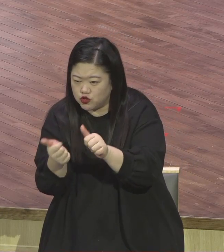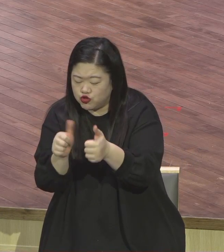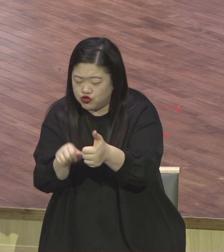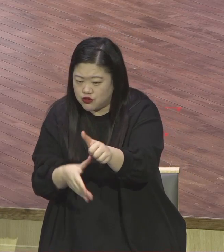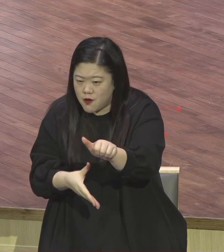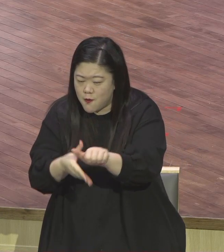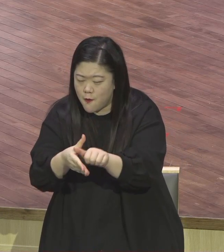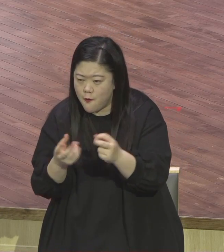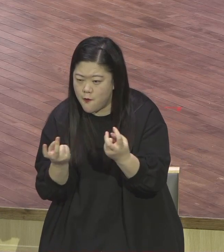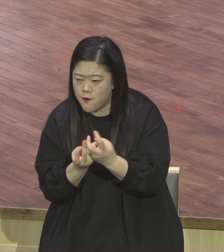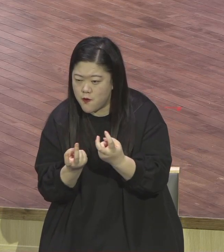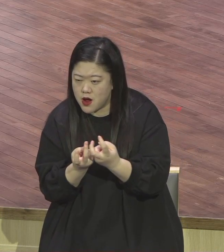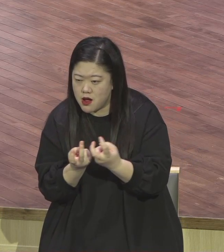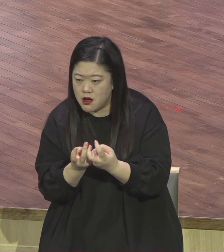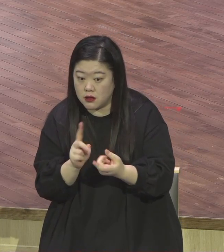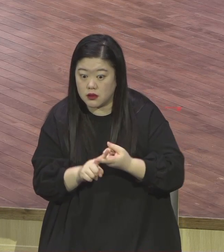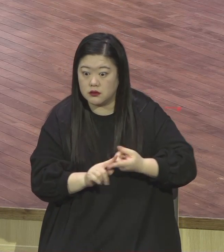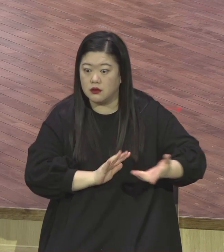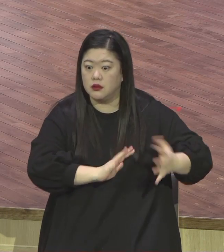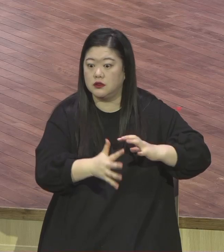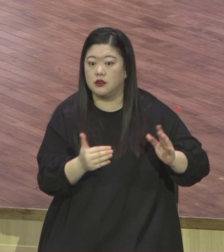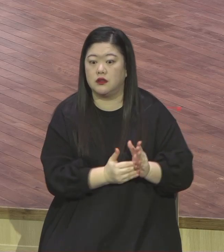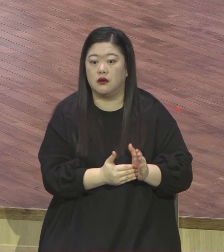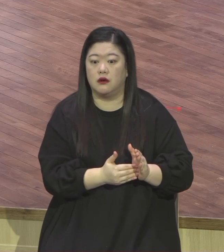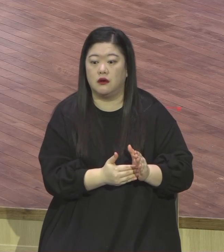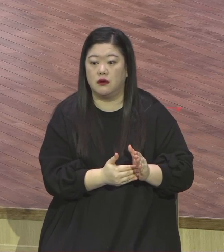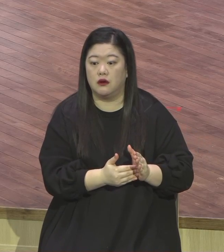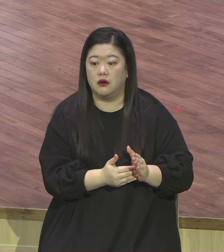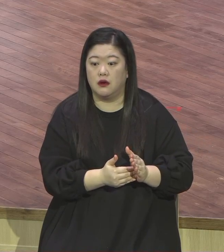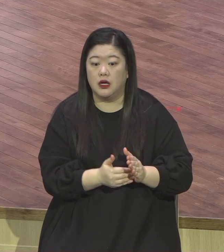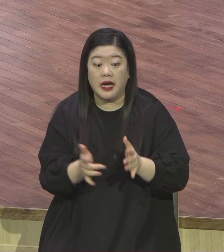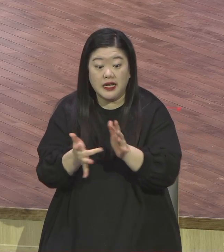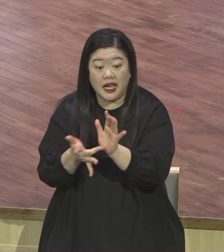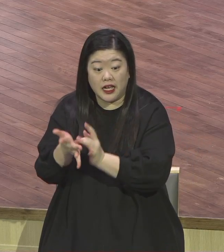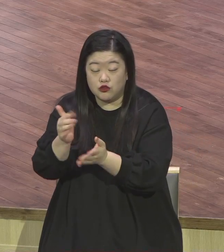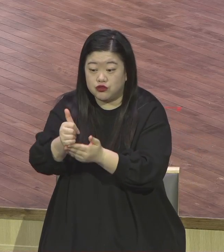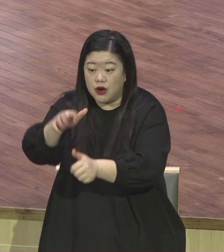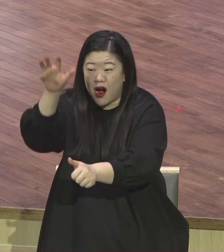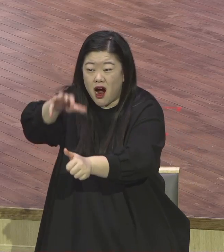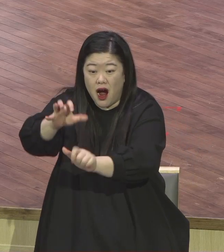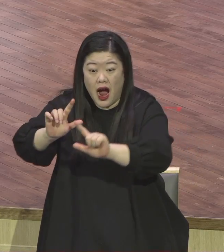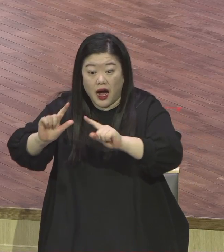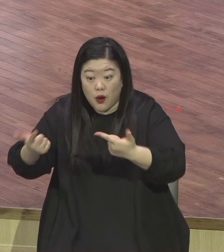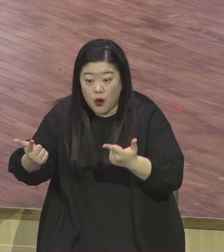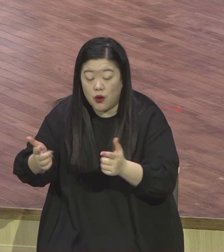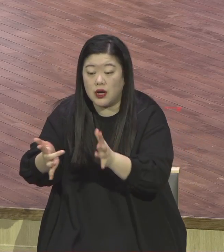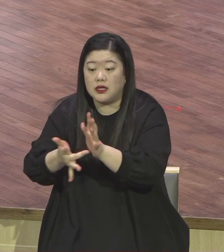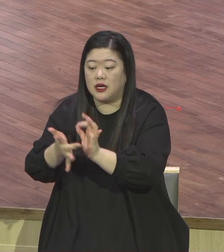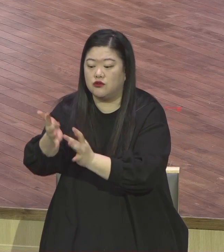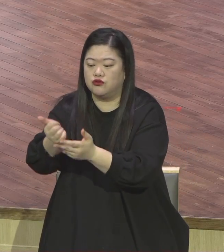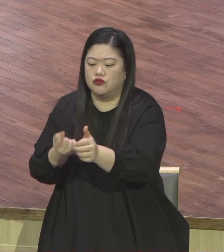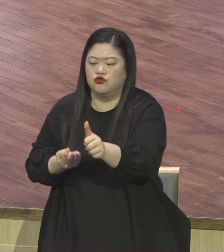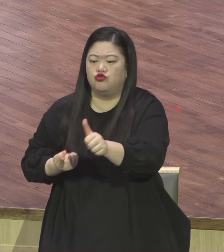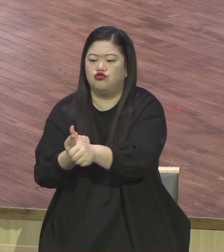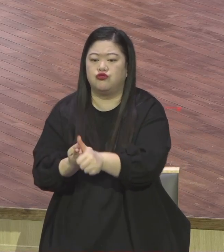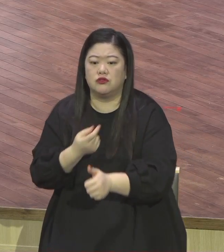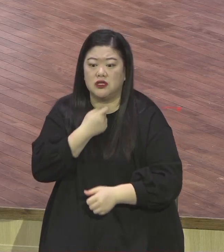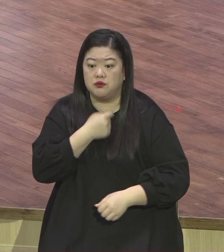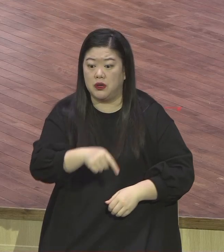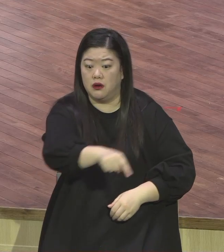예수 죽여야 되는데 건수를 잡아야 되잖아요. 어떻게 해서든지 꼬투리를 잡아 예수를 죽음으로